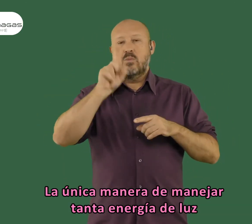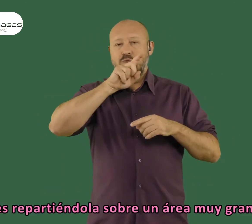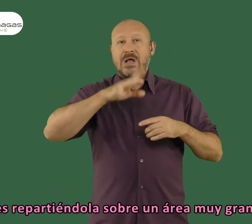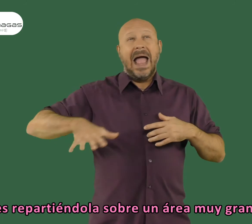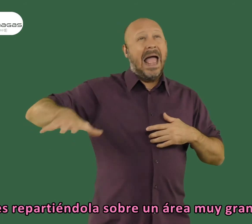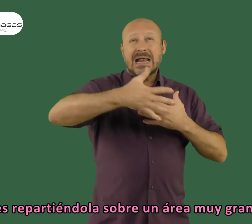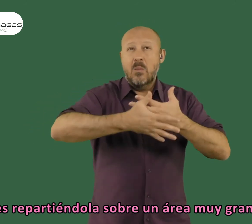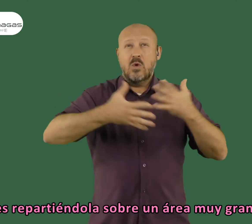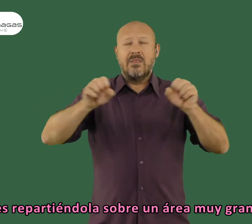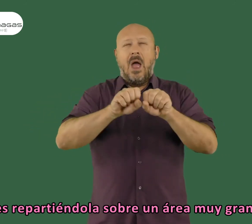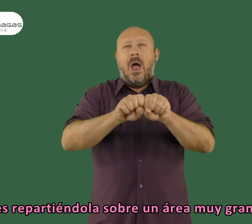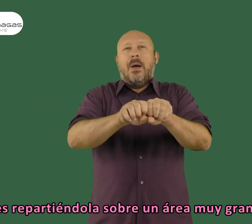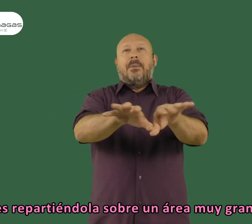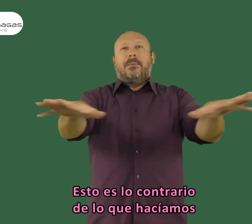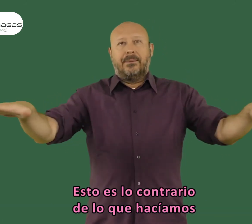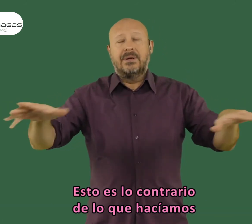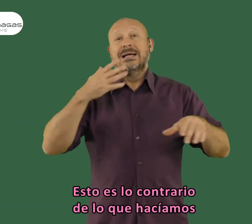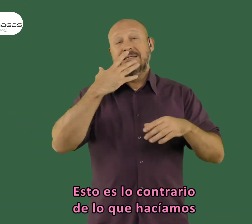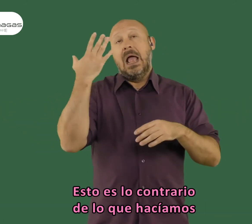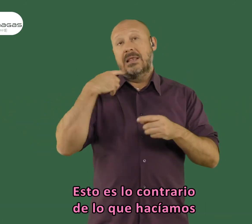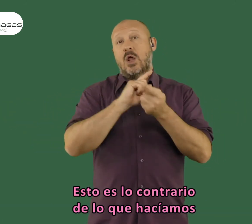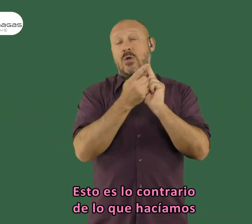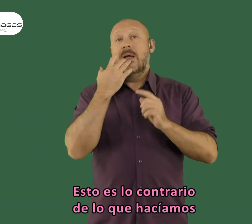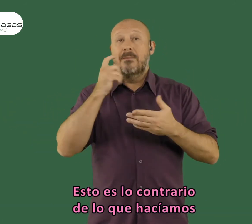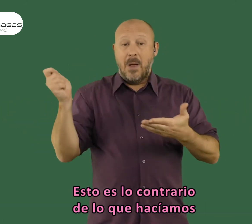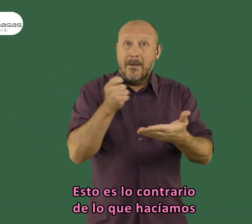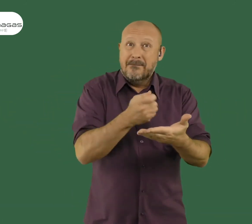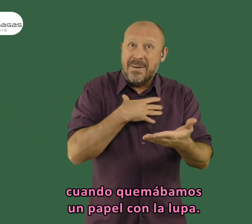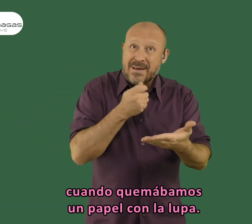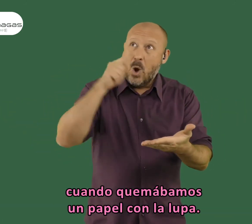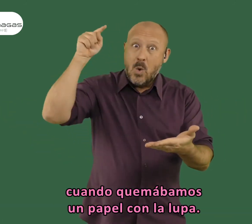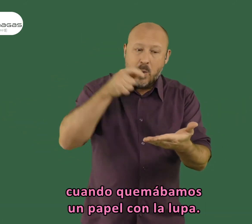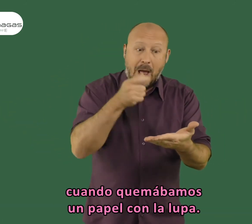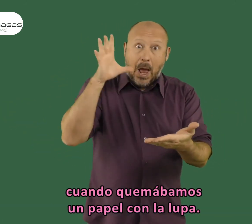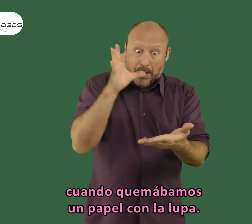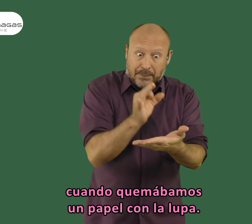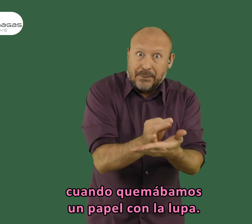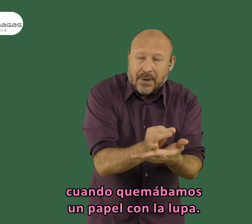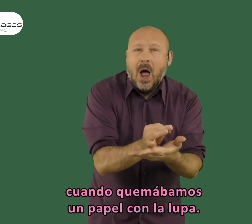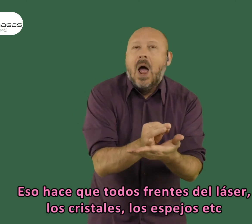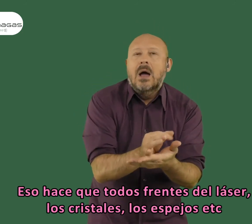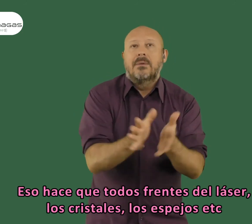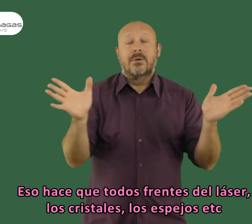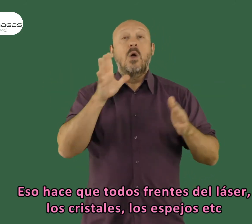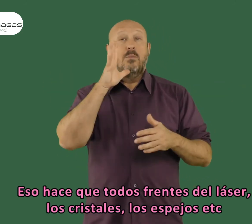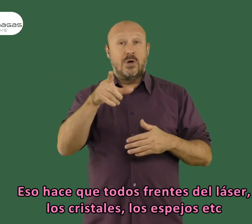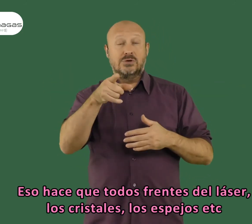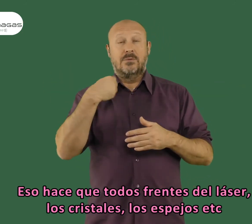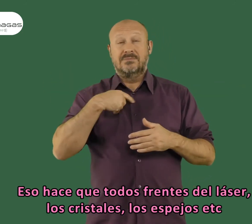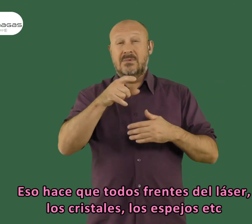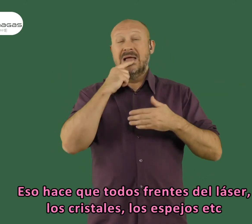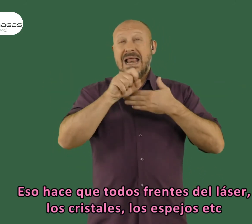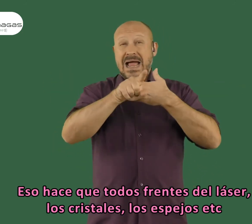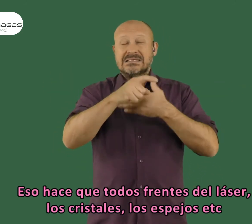luz es repartiéndola sobre un área muy grande. Esto es lo contablezco de lo que hacíamos cuando quemábamos un papel con la lupa. Y eso hace que todos los